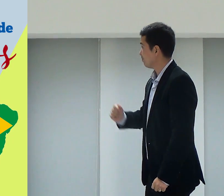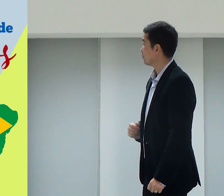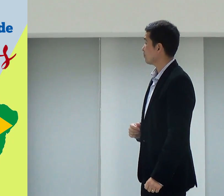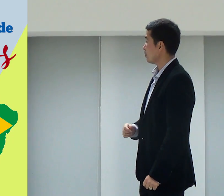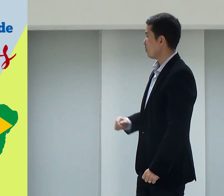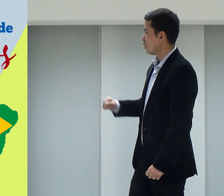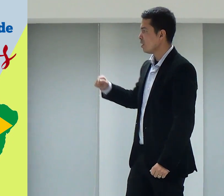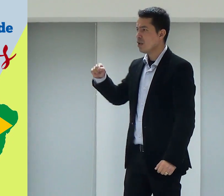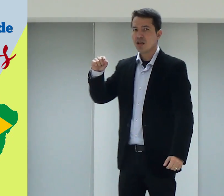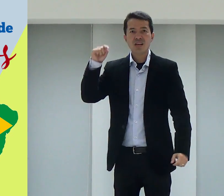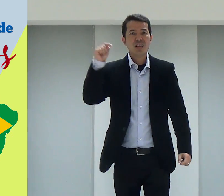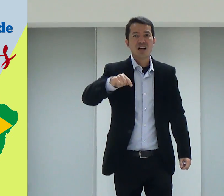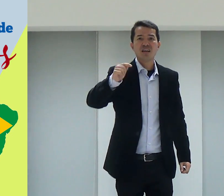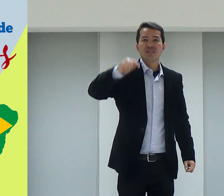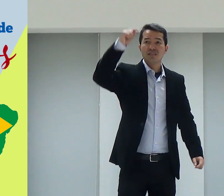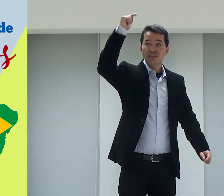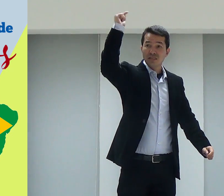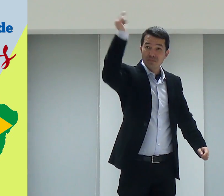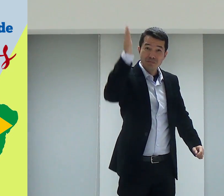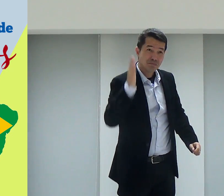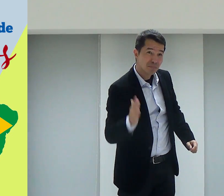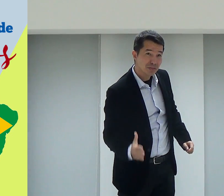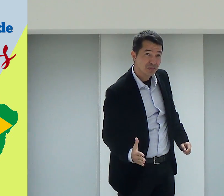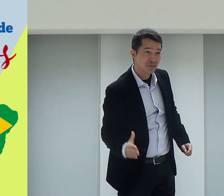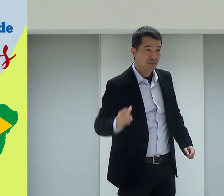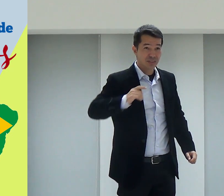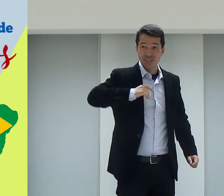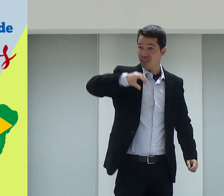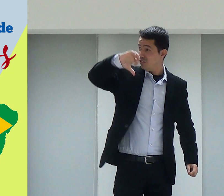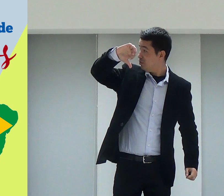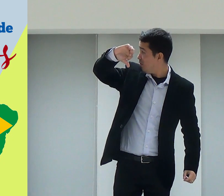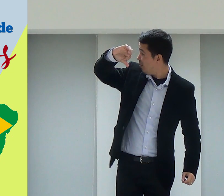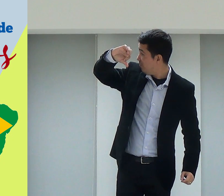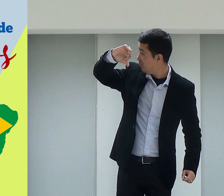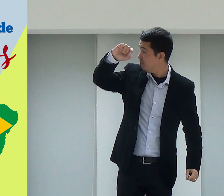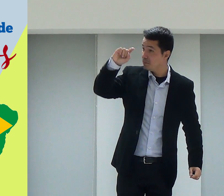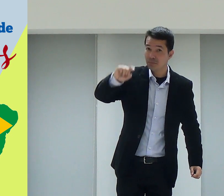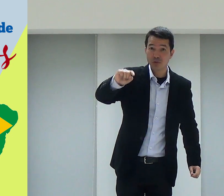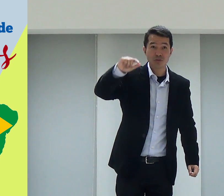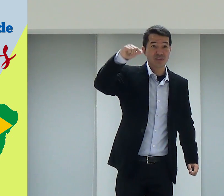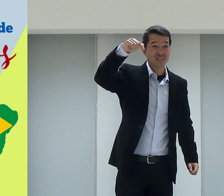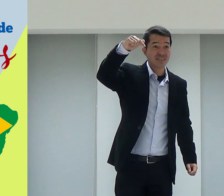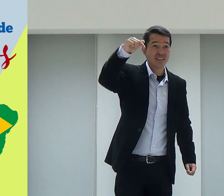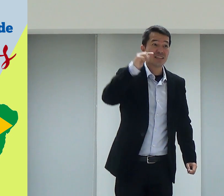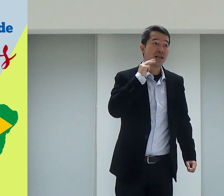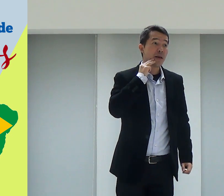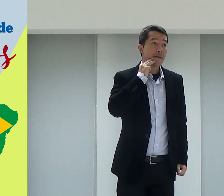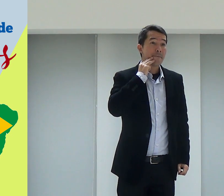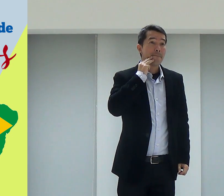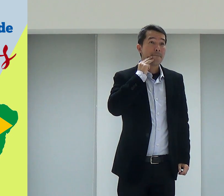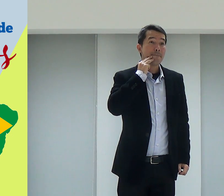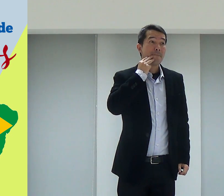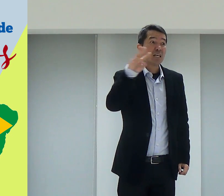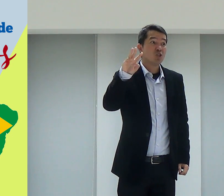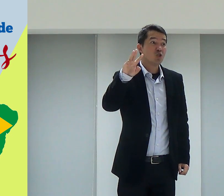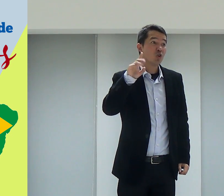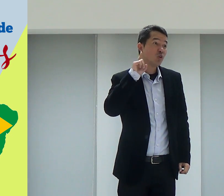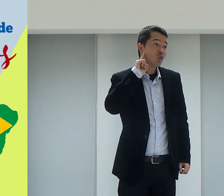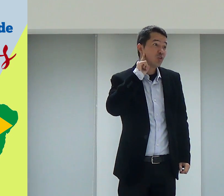Olha só. Então, aqui no Brasil, existem 9.7 milhões